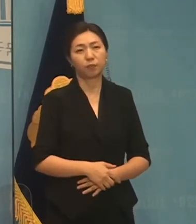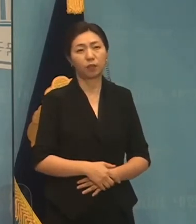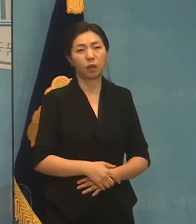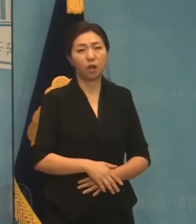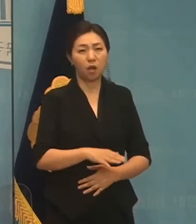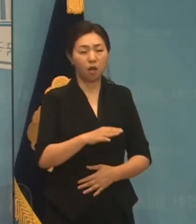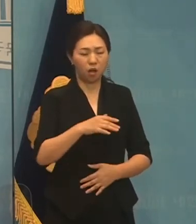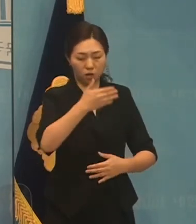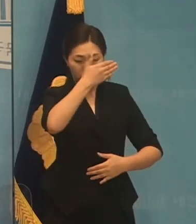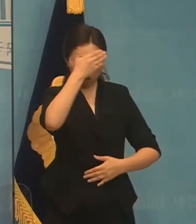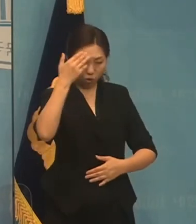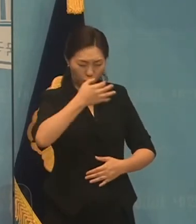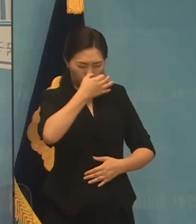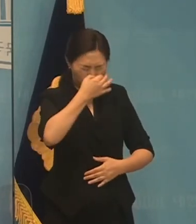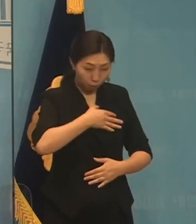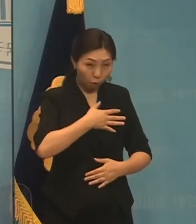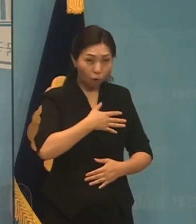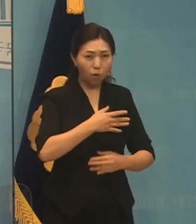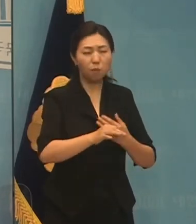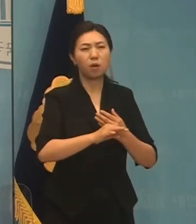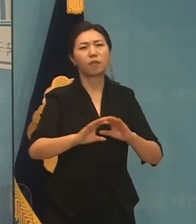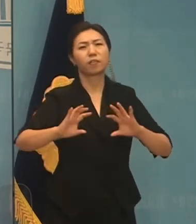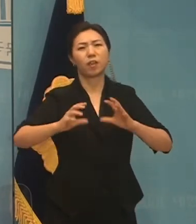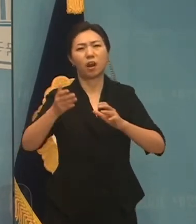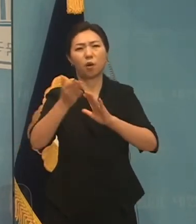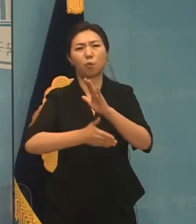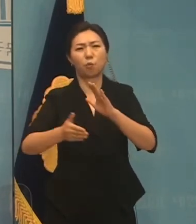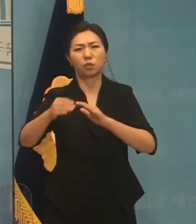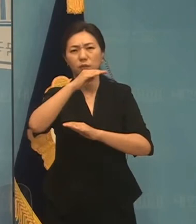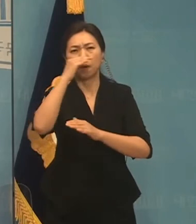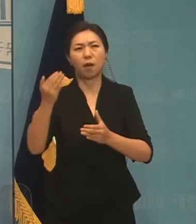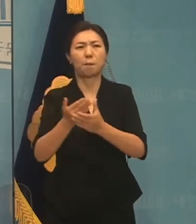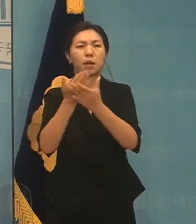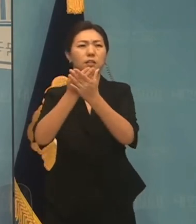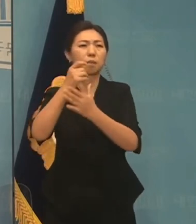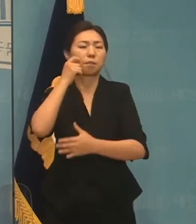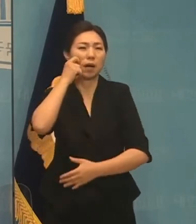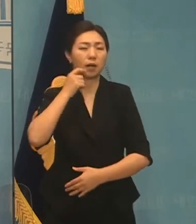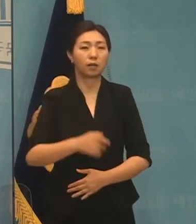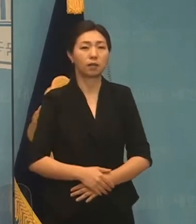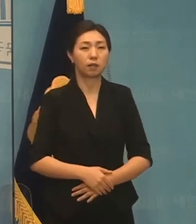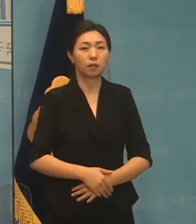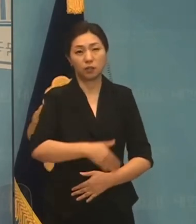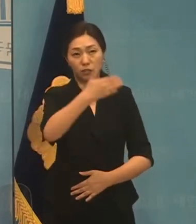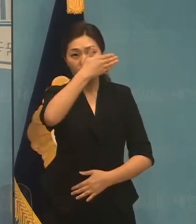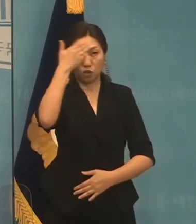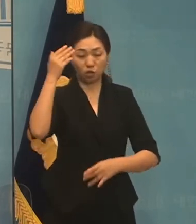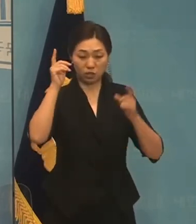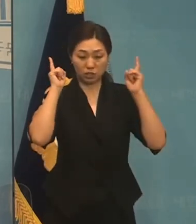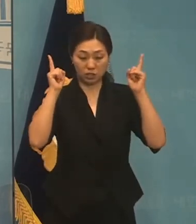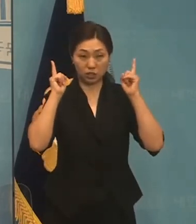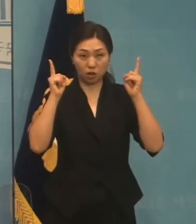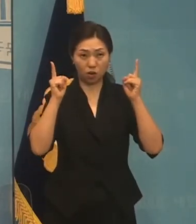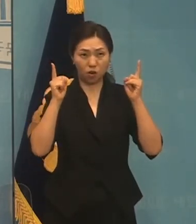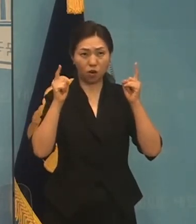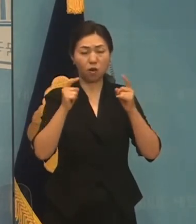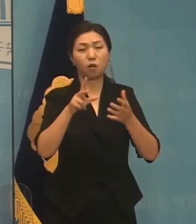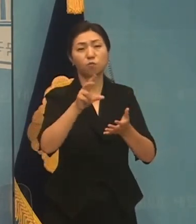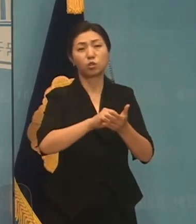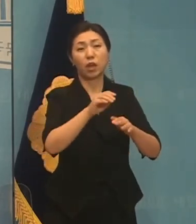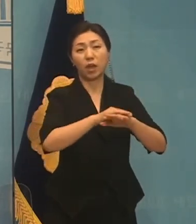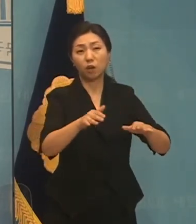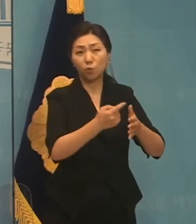발전을 할 수 없습니다. 그런데 청년실업을 해결하려고 하면 기업에게 인력운용의